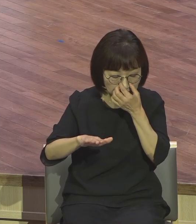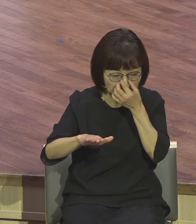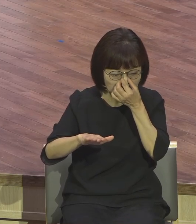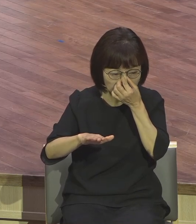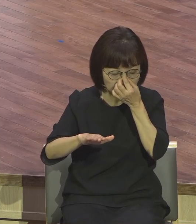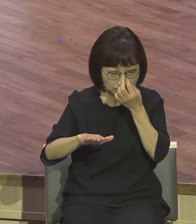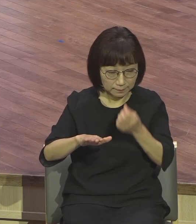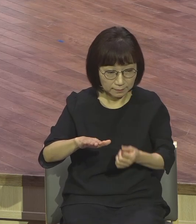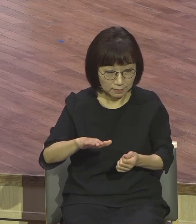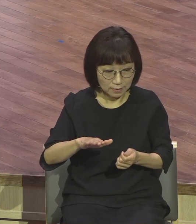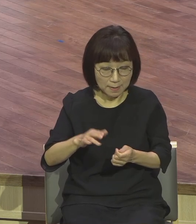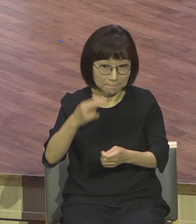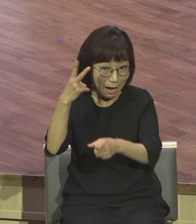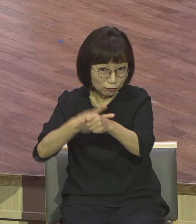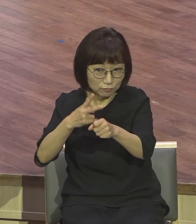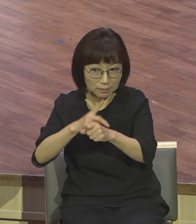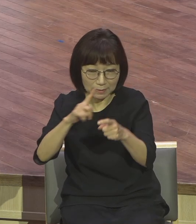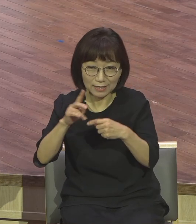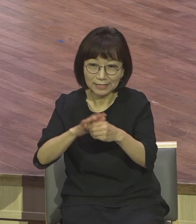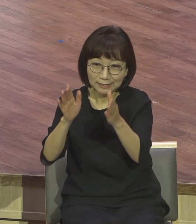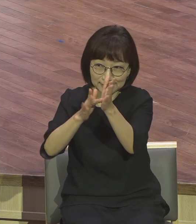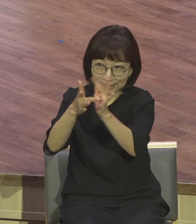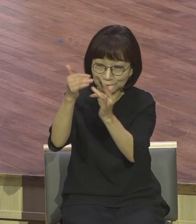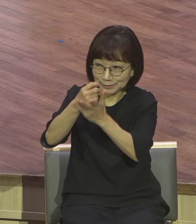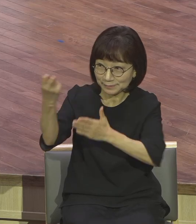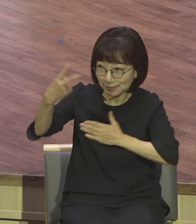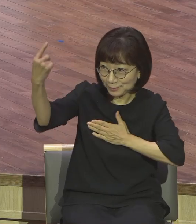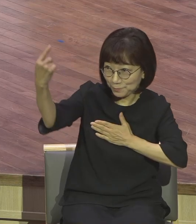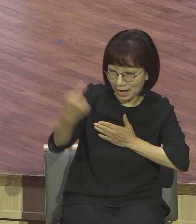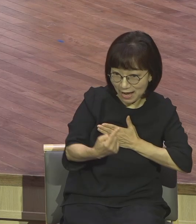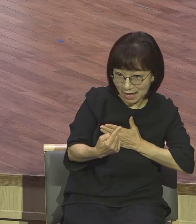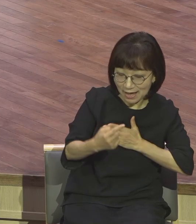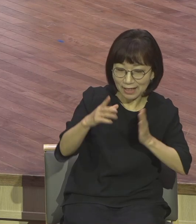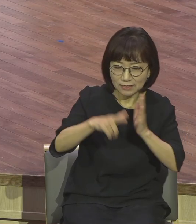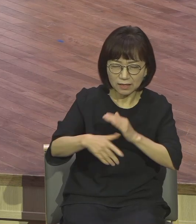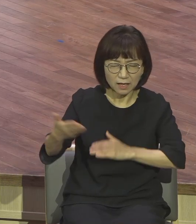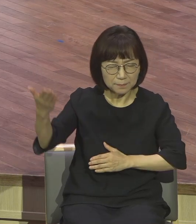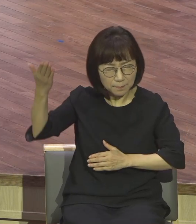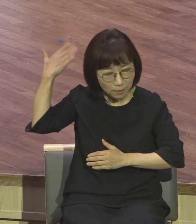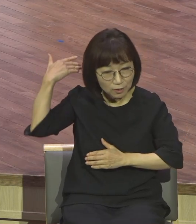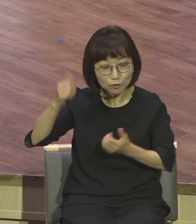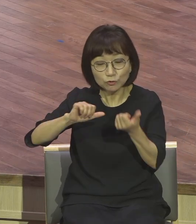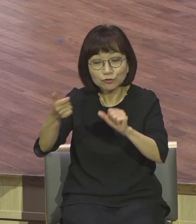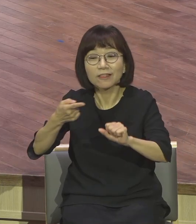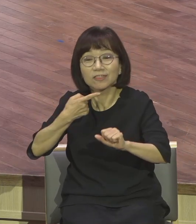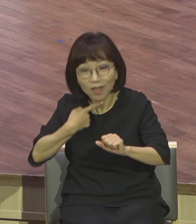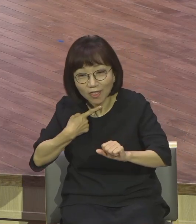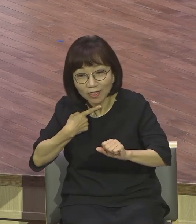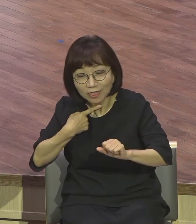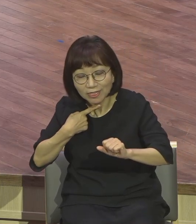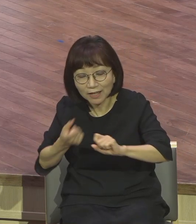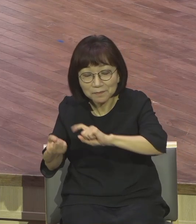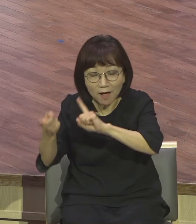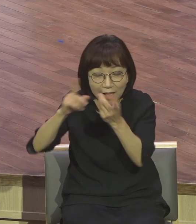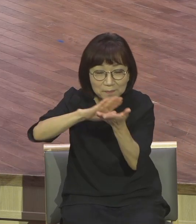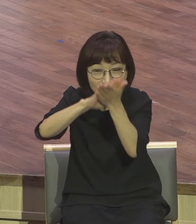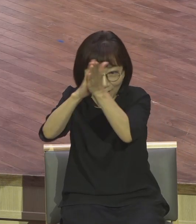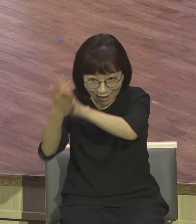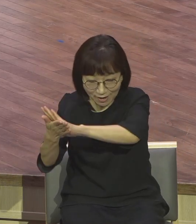예수님께서 제렘하실 때 먼저 죽었던 사람이 변화되고 살아있는 사람도 부활체로 변화된다